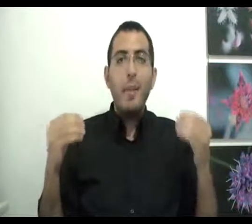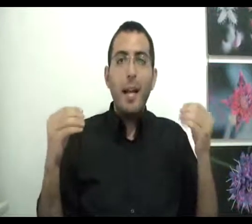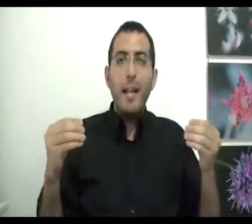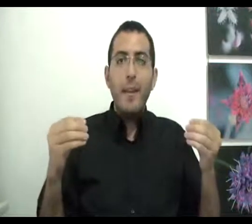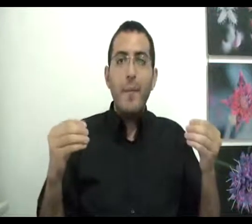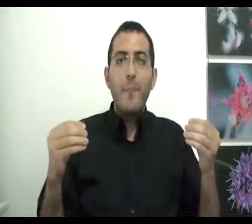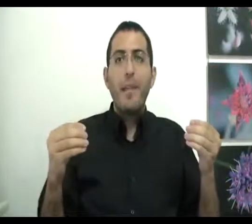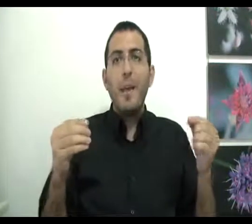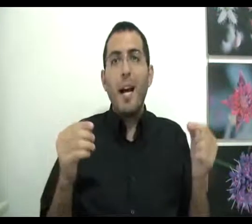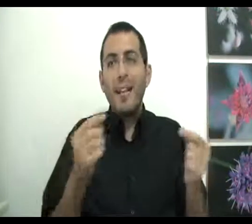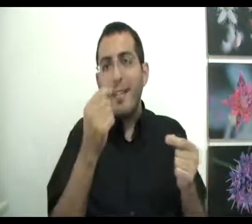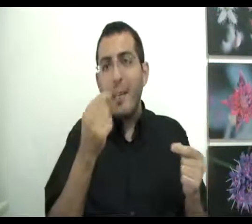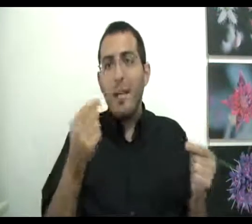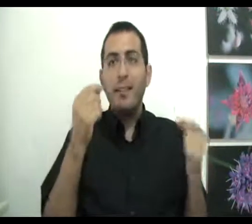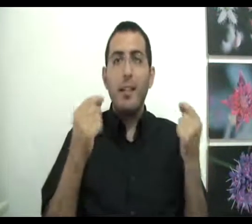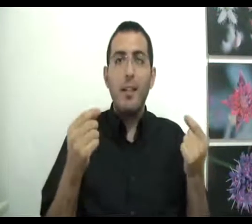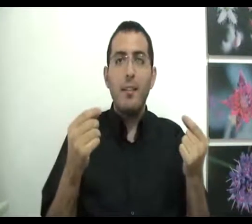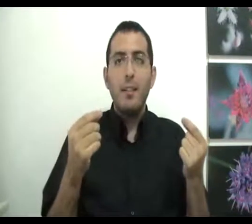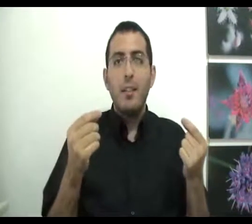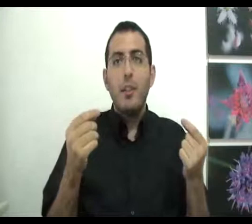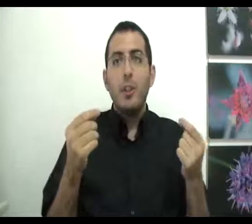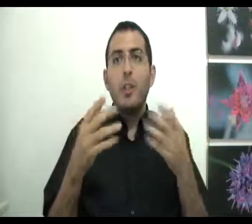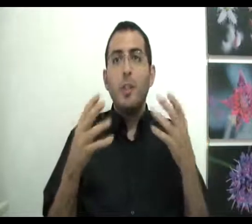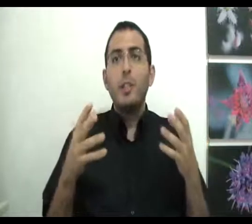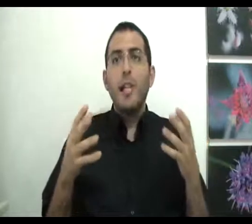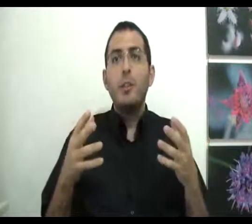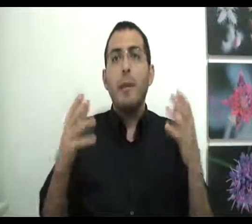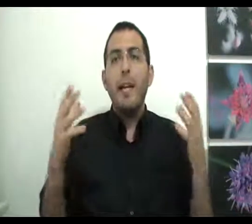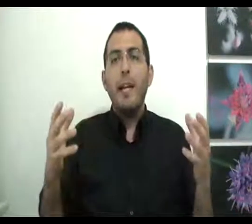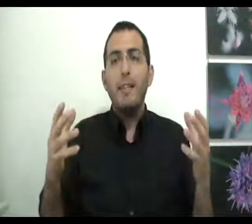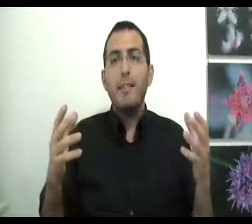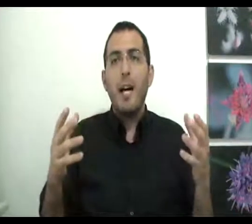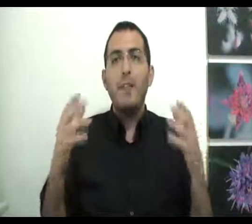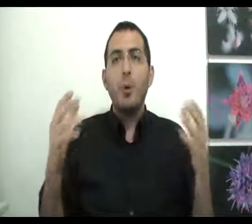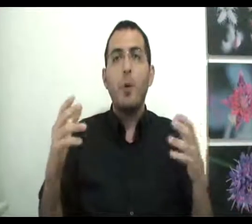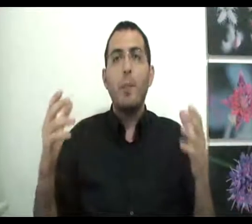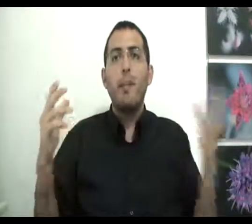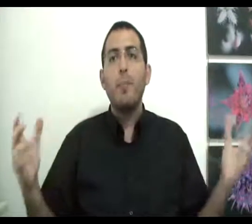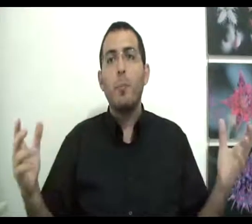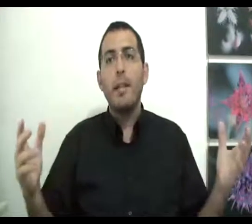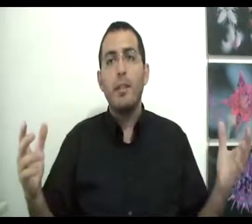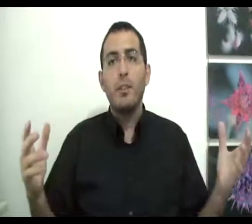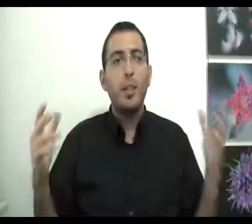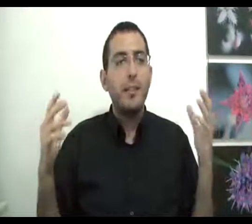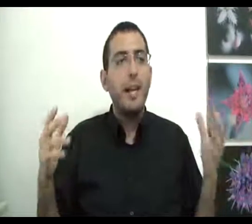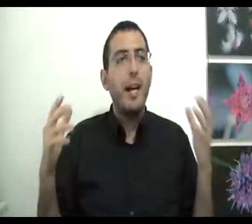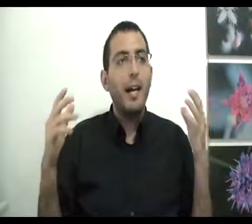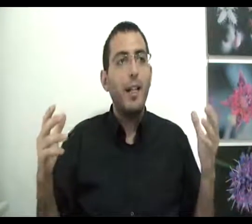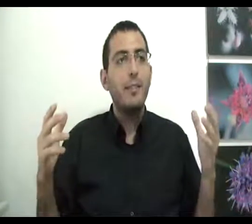האלה הם רק טעימה קטנה של מה שיש בארץ האפשרויות הבלתי מוגבלת שזה הארץ